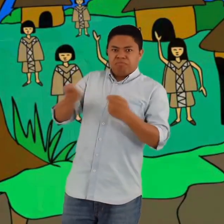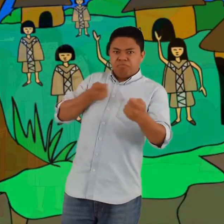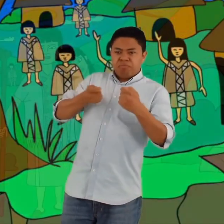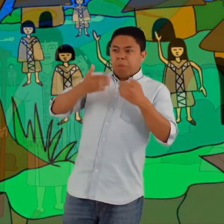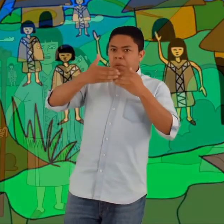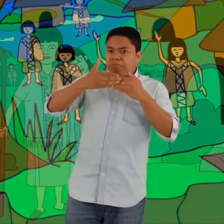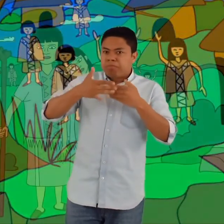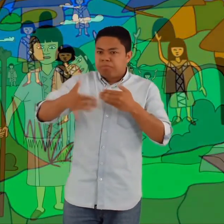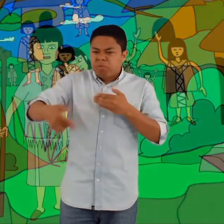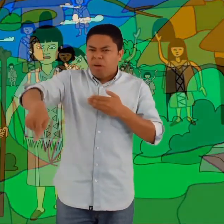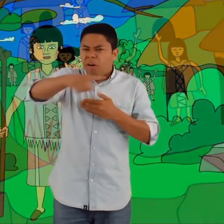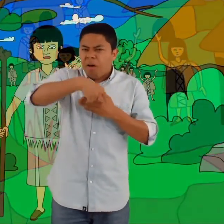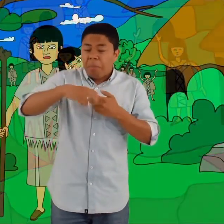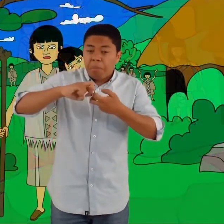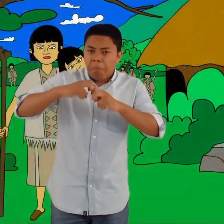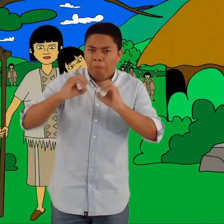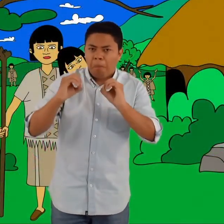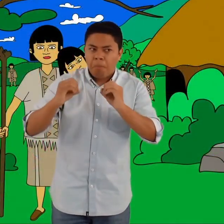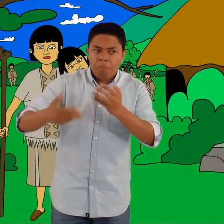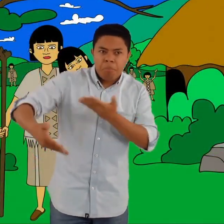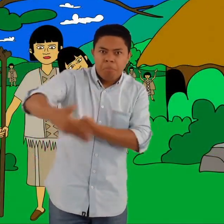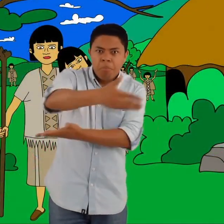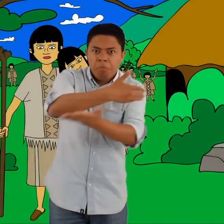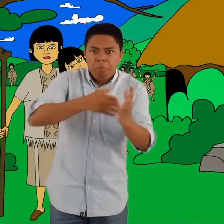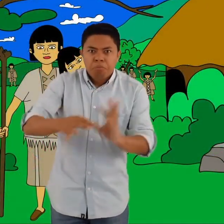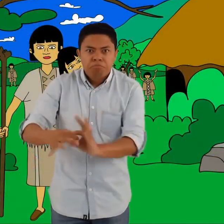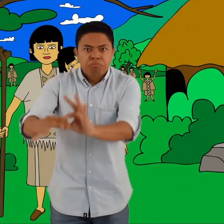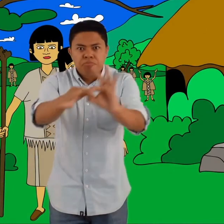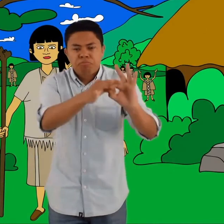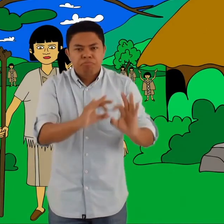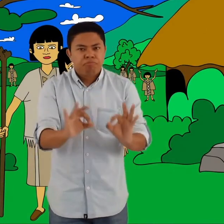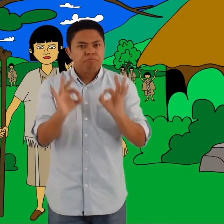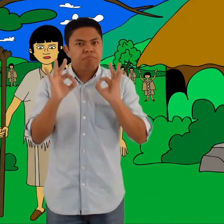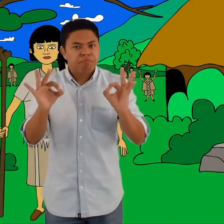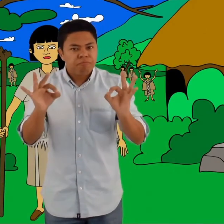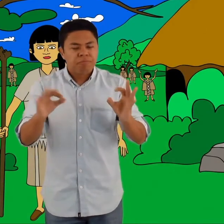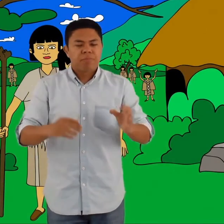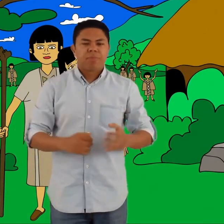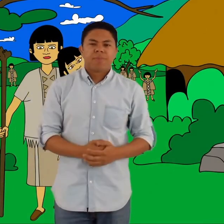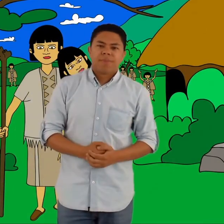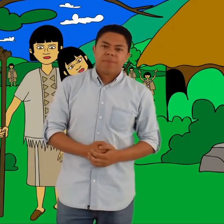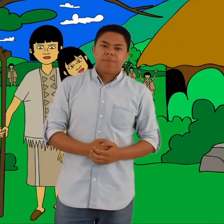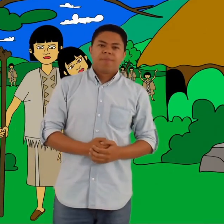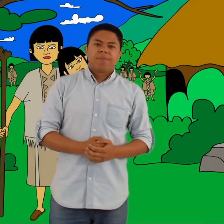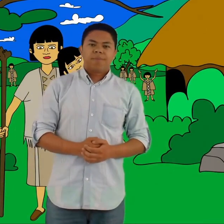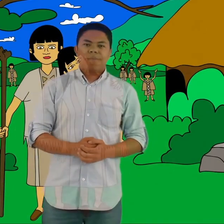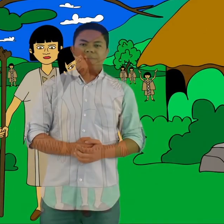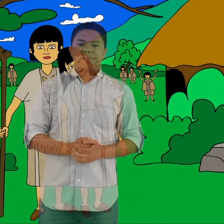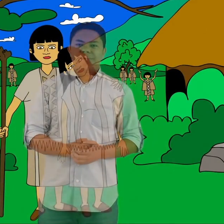de vida de la aldea mejoraron no volvieron a presentarse problemas. Todos vivieron en unidad y en paz.